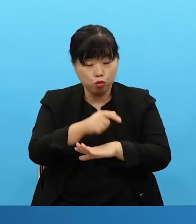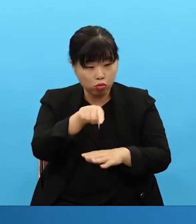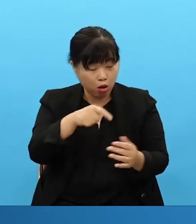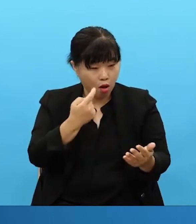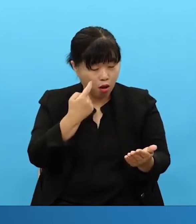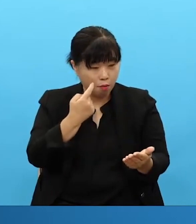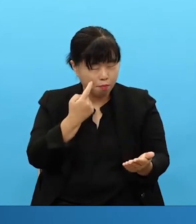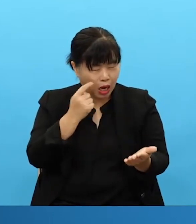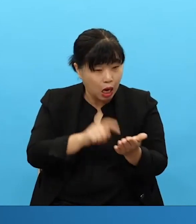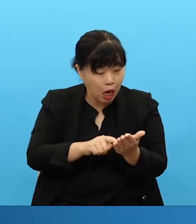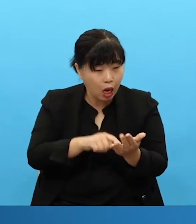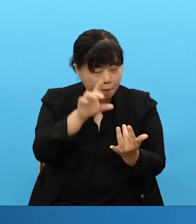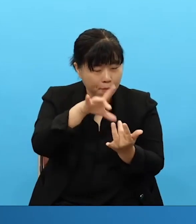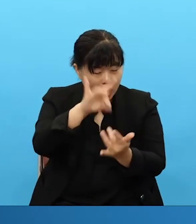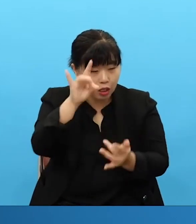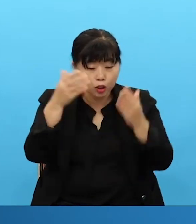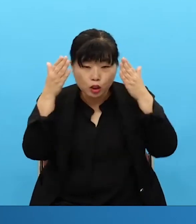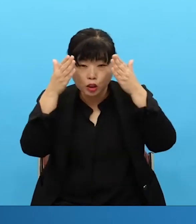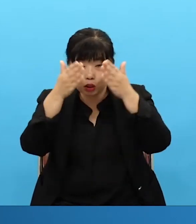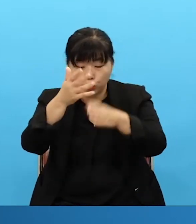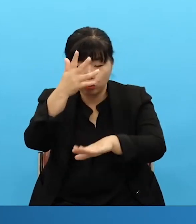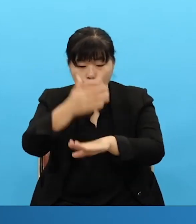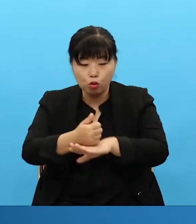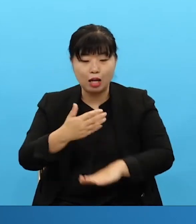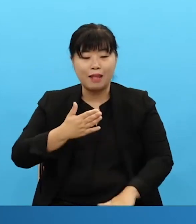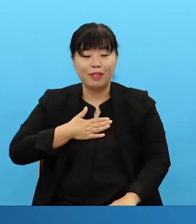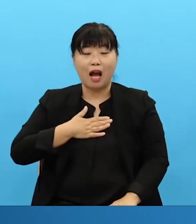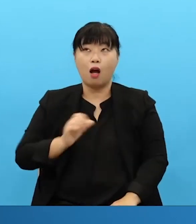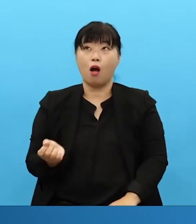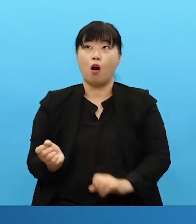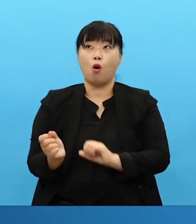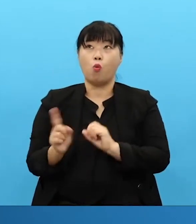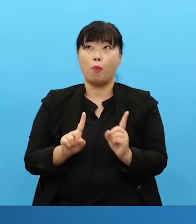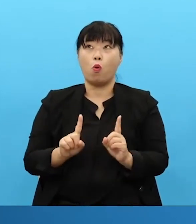And number two follows and because of you everything is revived. That's what will happen.